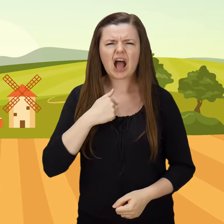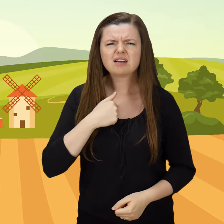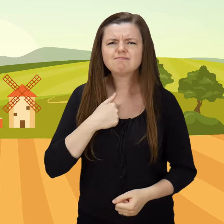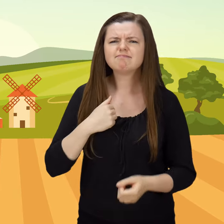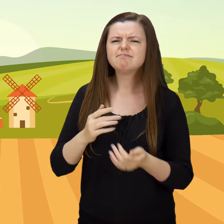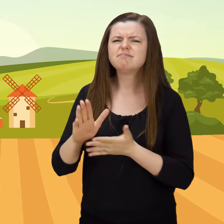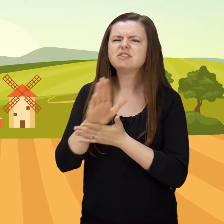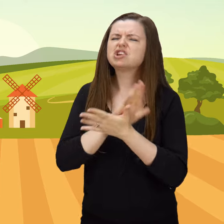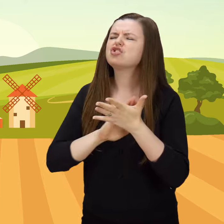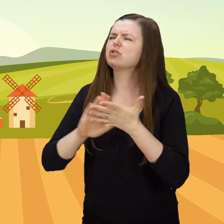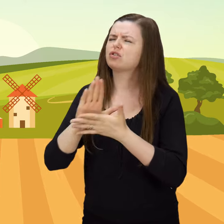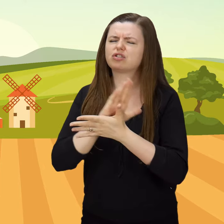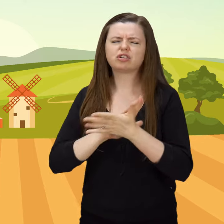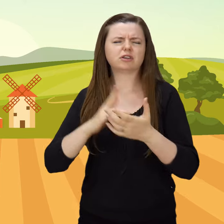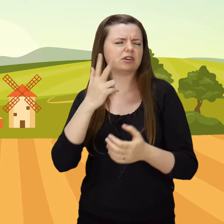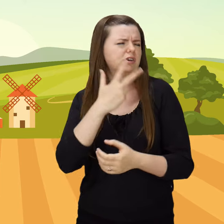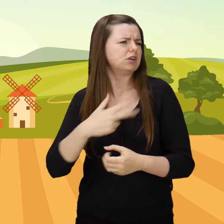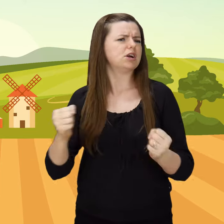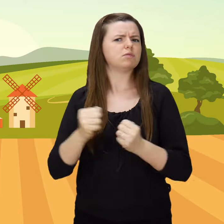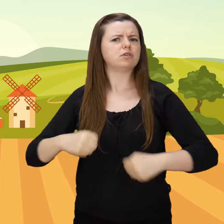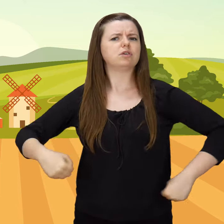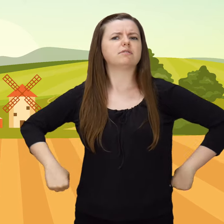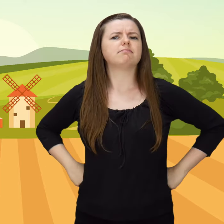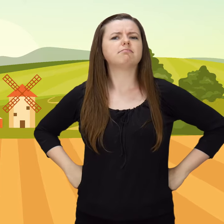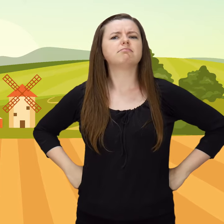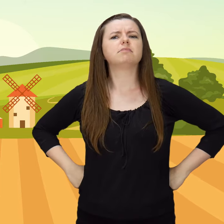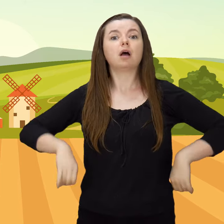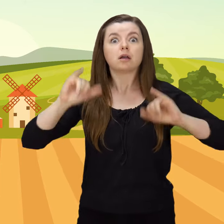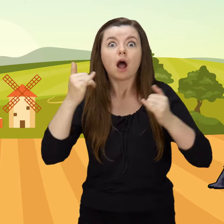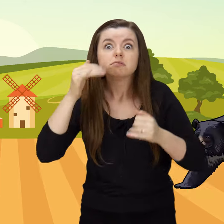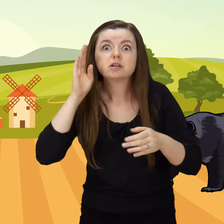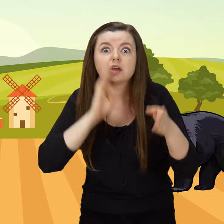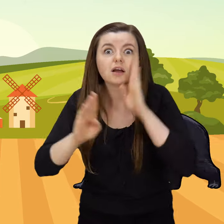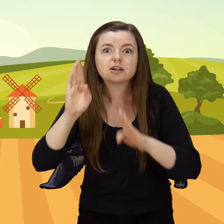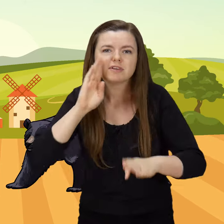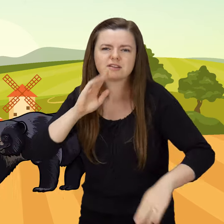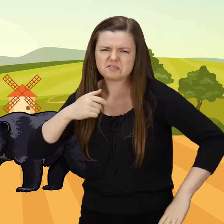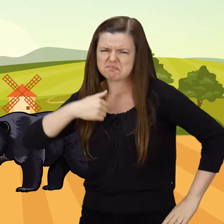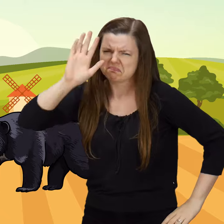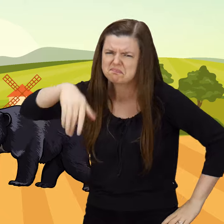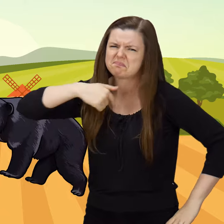nikogo się nie boję, choćby niedźwiedź to